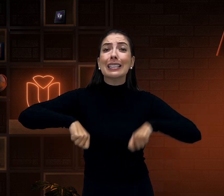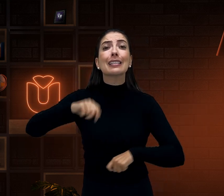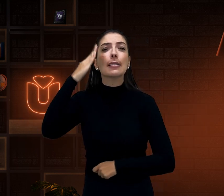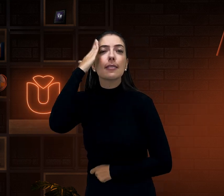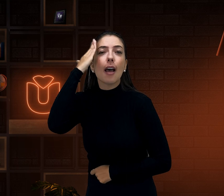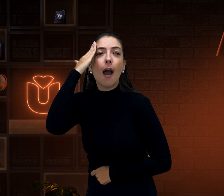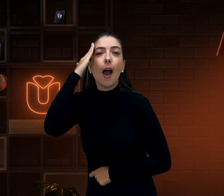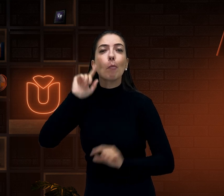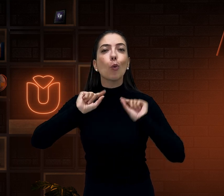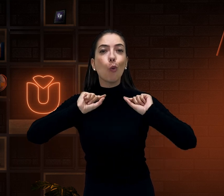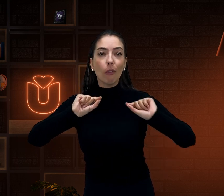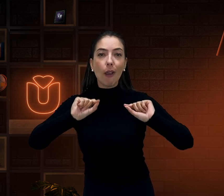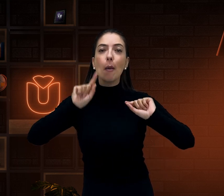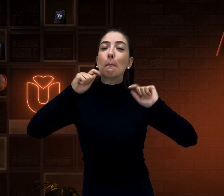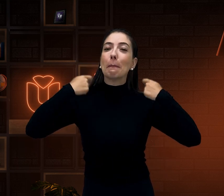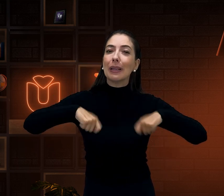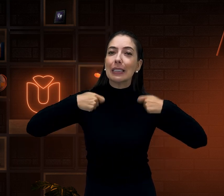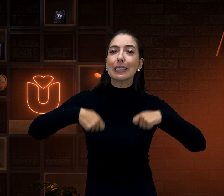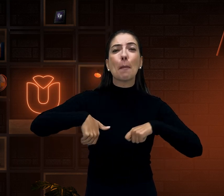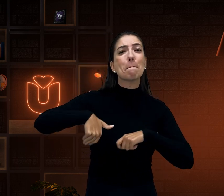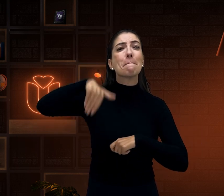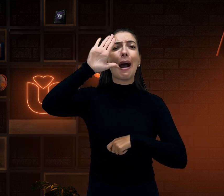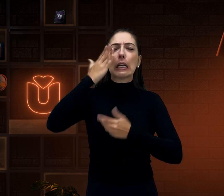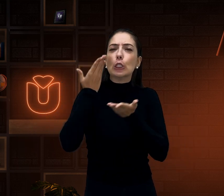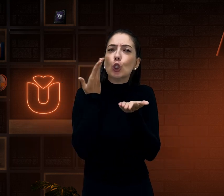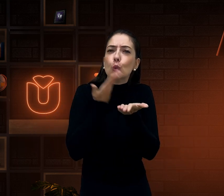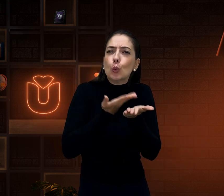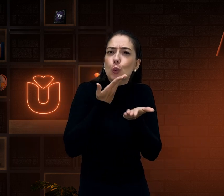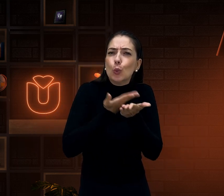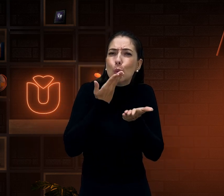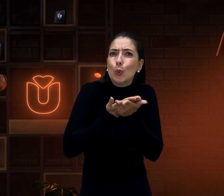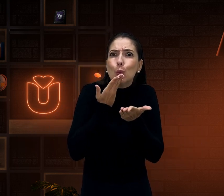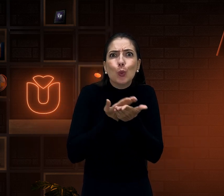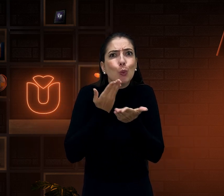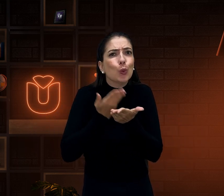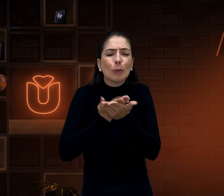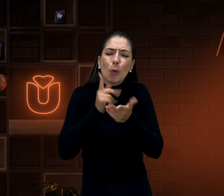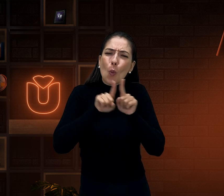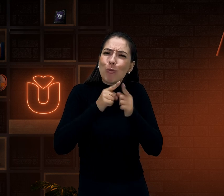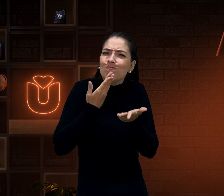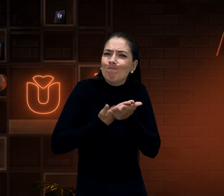é um profissional e ele sabe que precisa de muito estudo em relação à tradução da música.